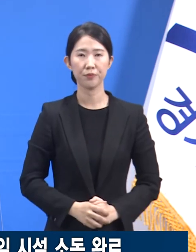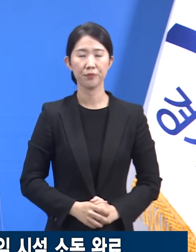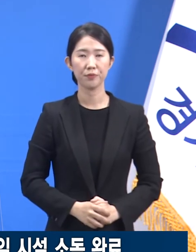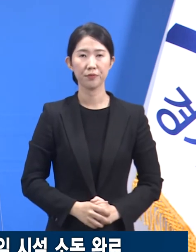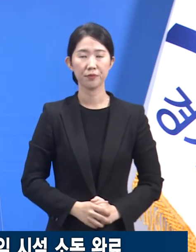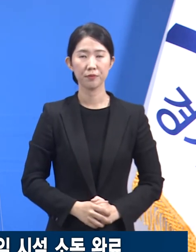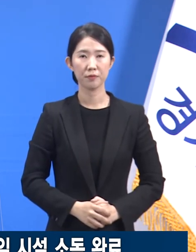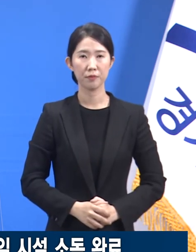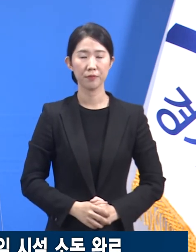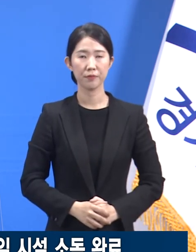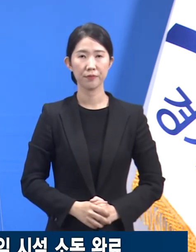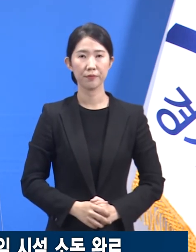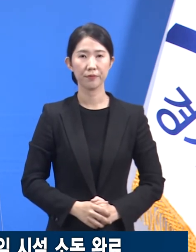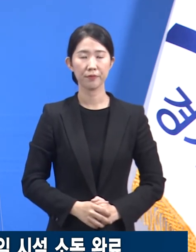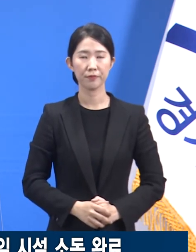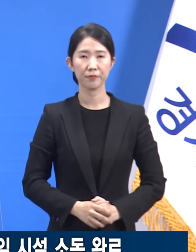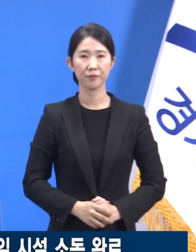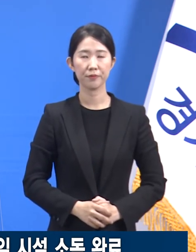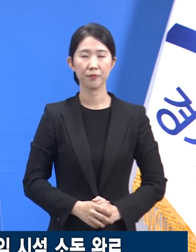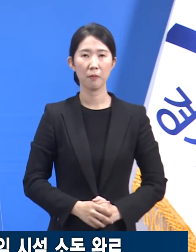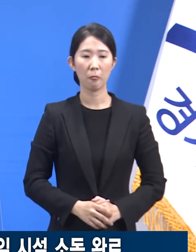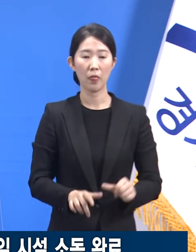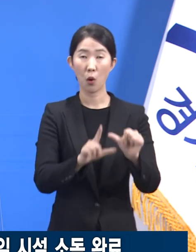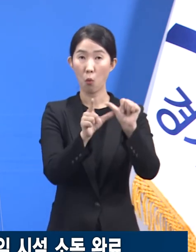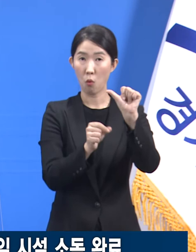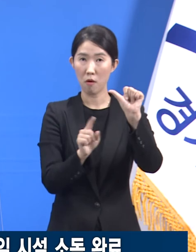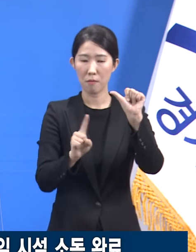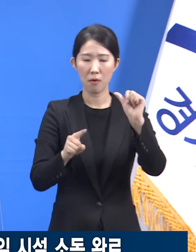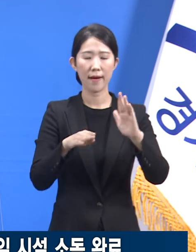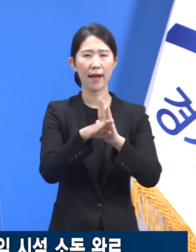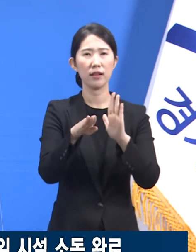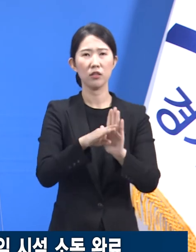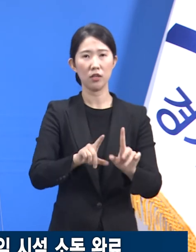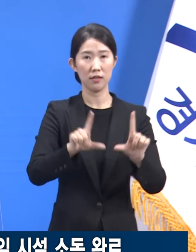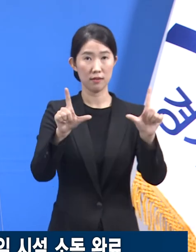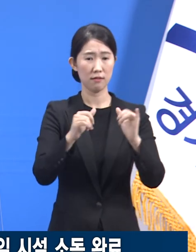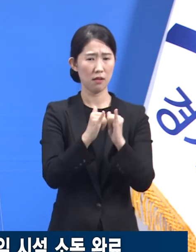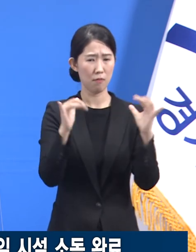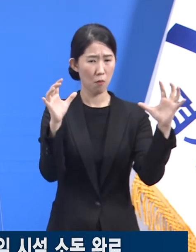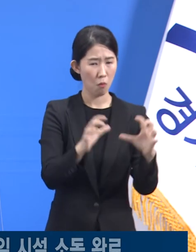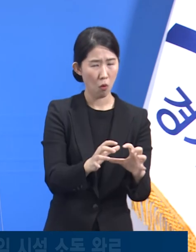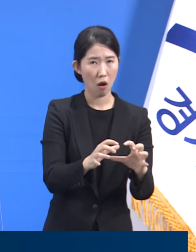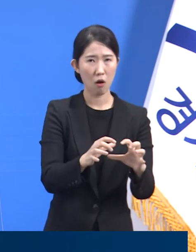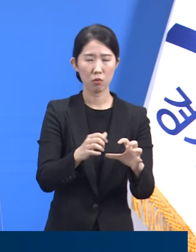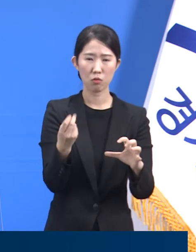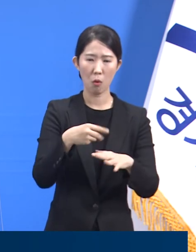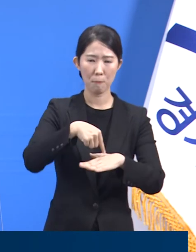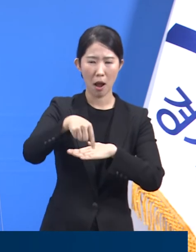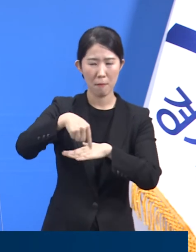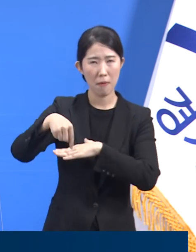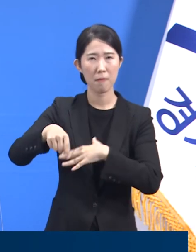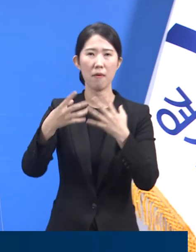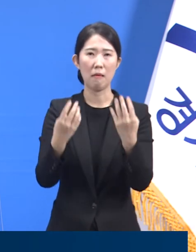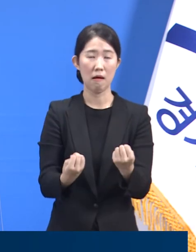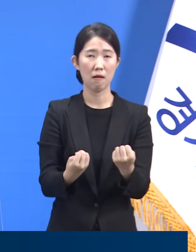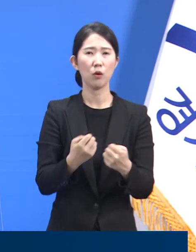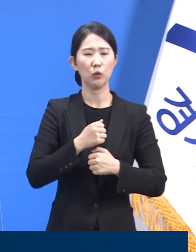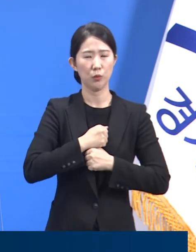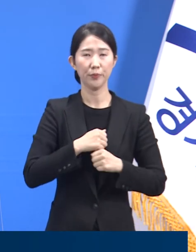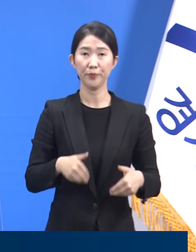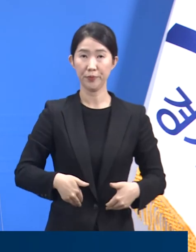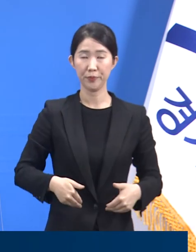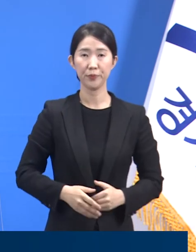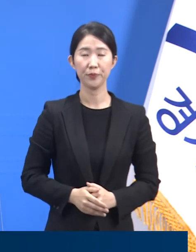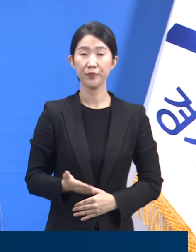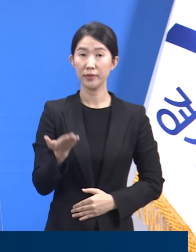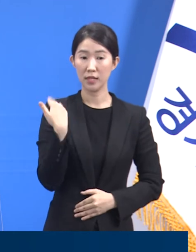가정의 달 5월은 사람들의 모임과 이동이 많아질 가능성이 높습니다. 조심할 필요가 있습니다. 지난 5일과